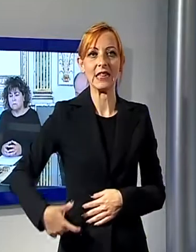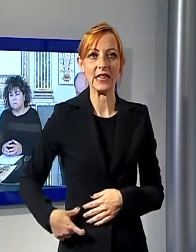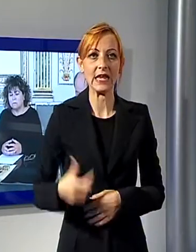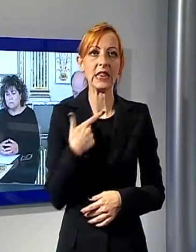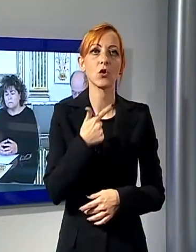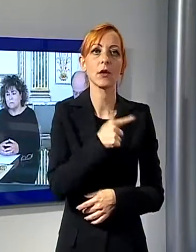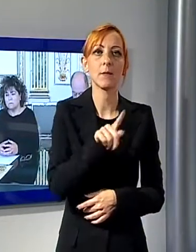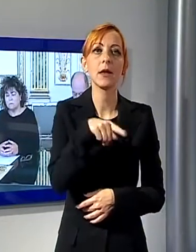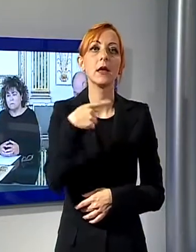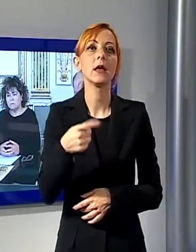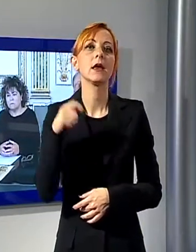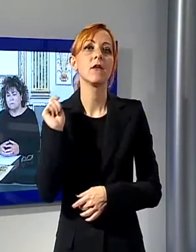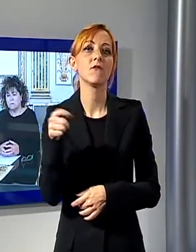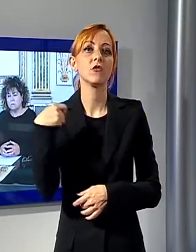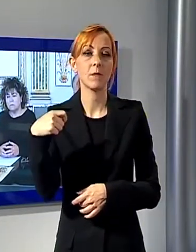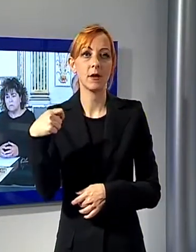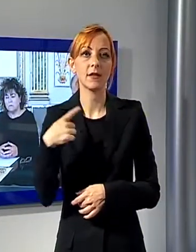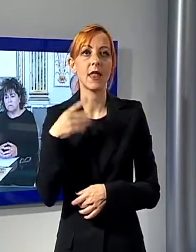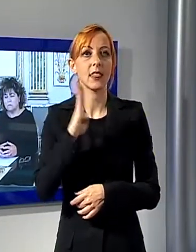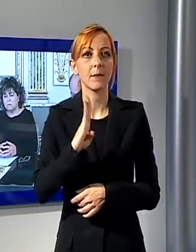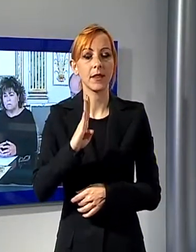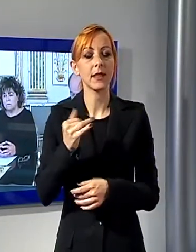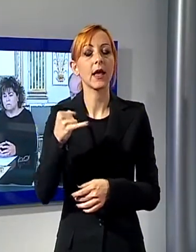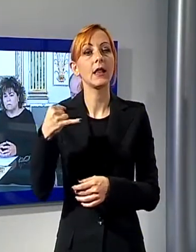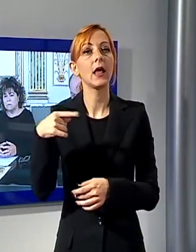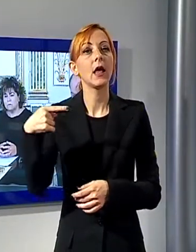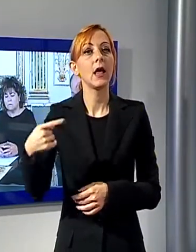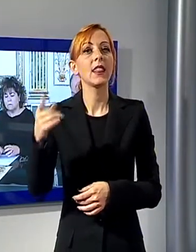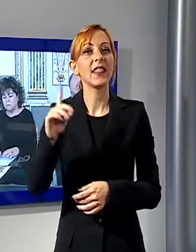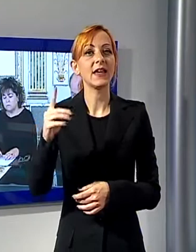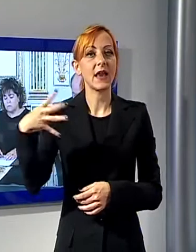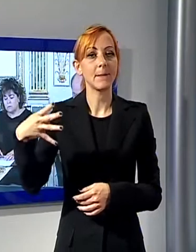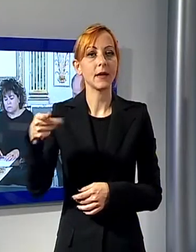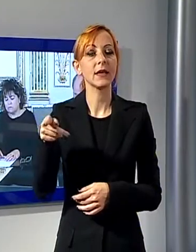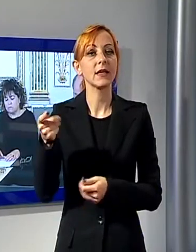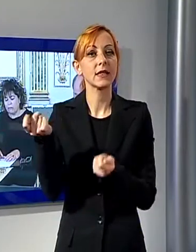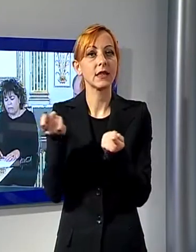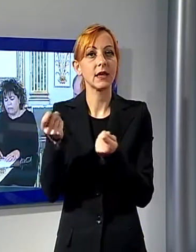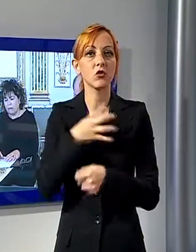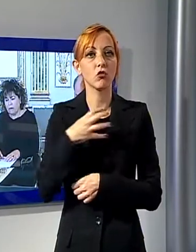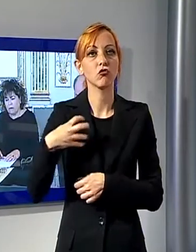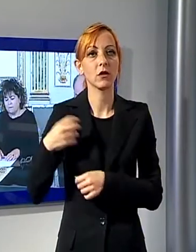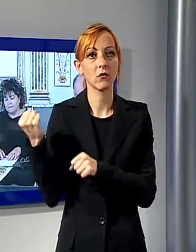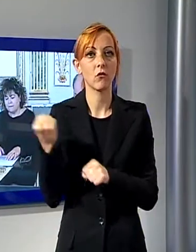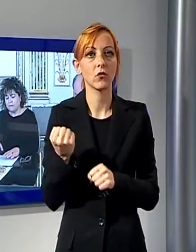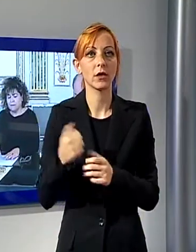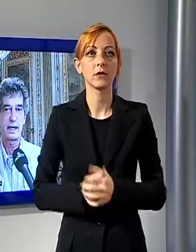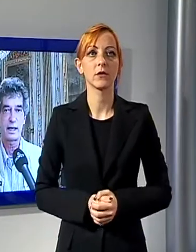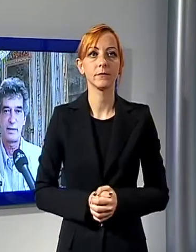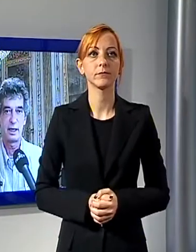della Fondazione Mario Battaglia e da Daniela Marcheschi, direttore scientifico della Fondazione. Io ho conosciuto Dino Terra tramite